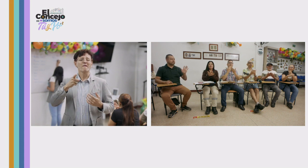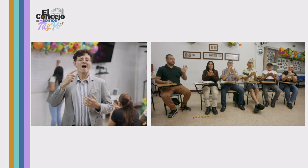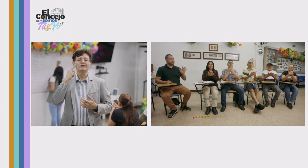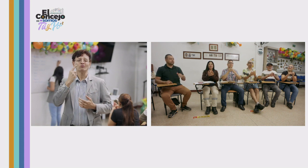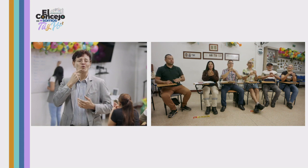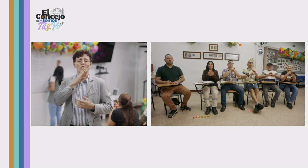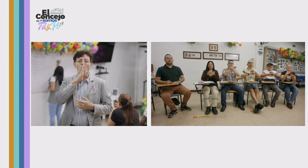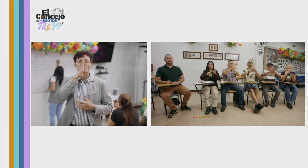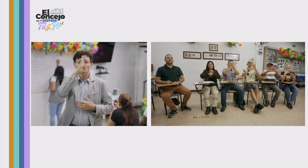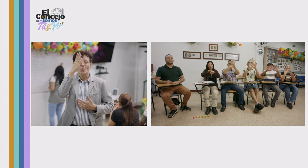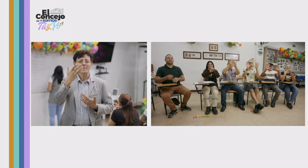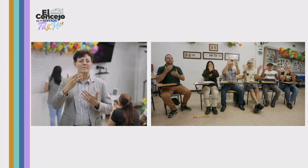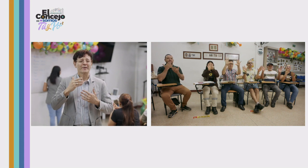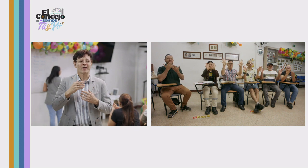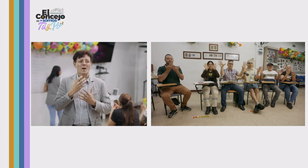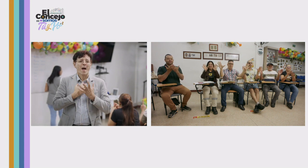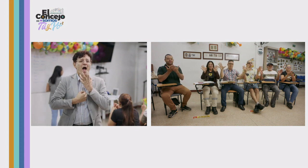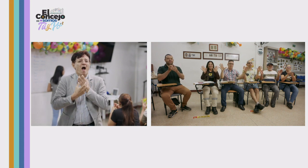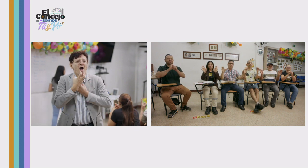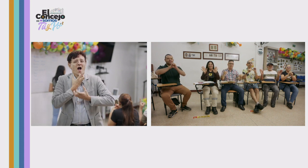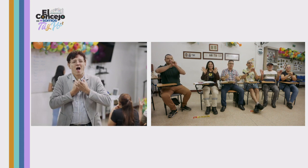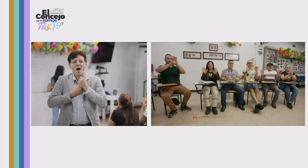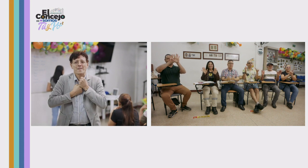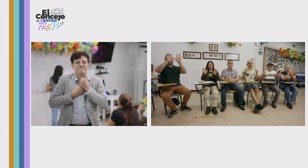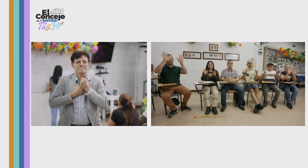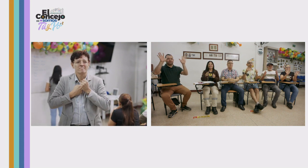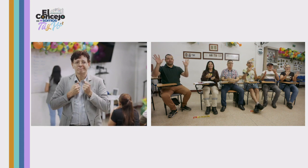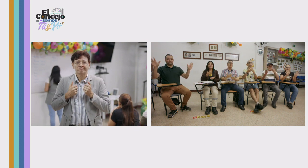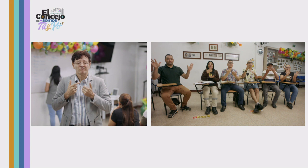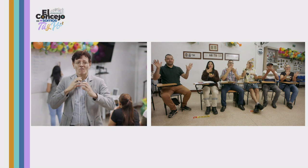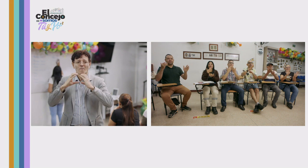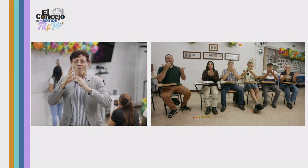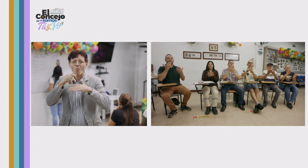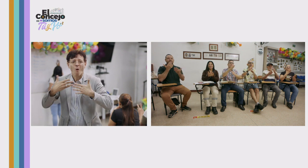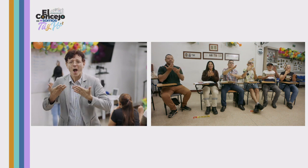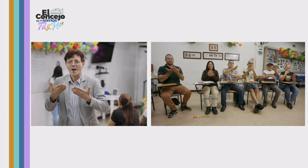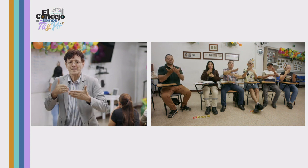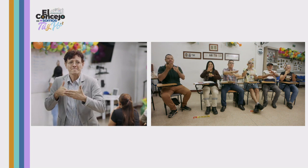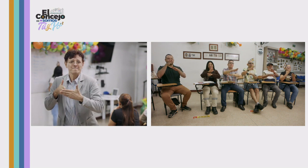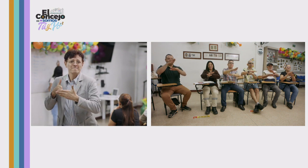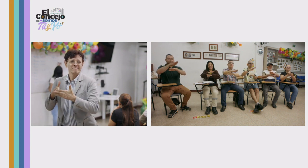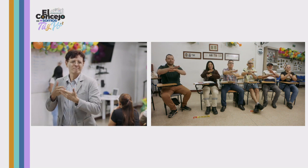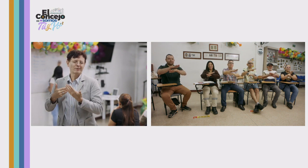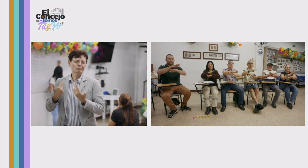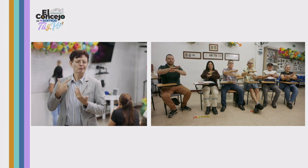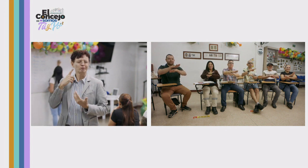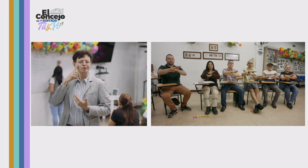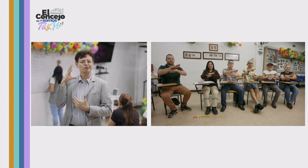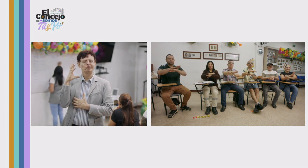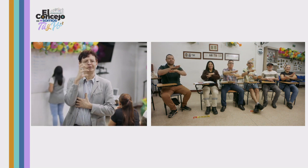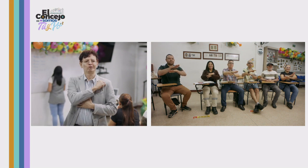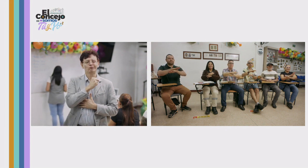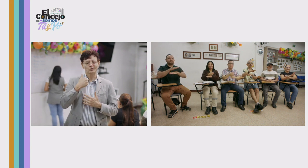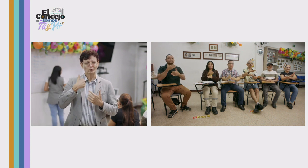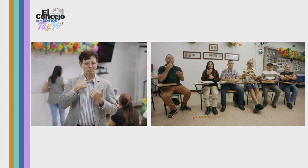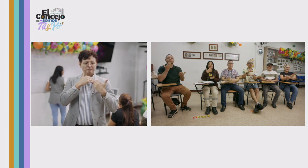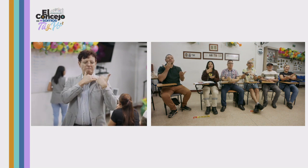compartir temas de tipo social. La costumbre realmente siempre ha sido que encontramos diferentes barreras